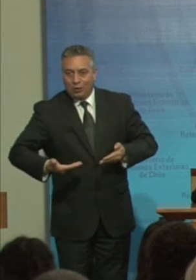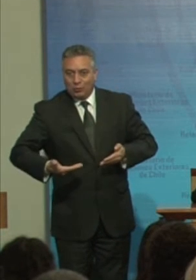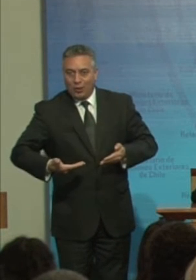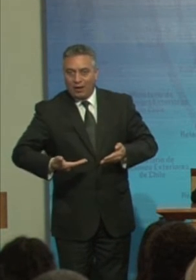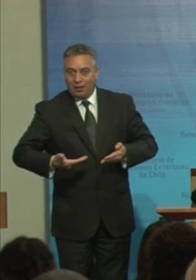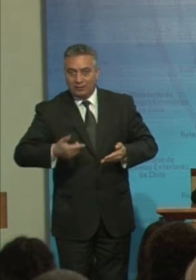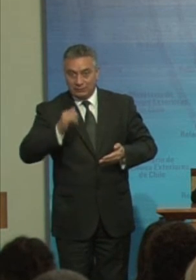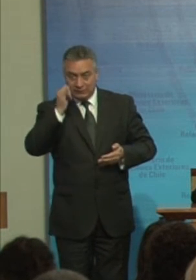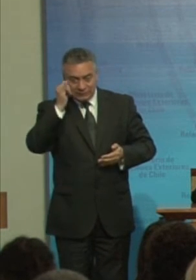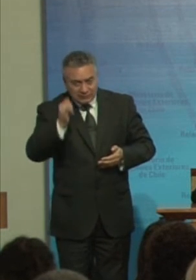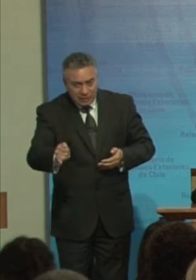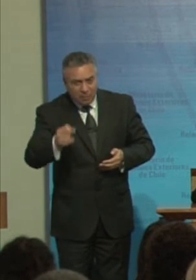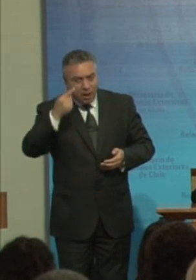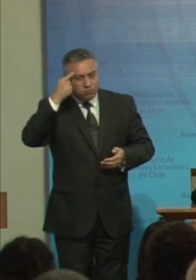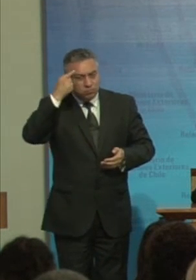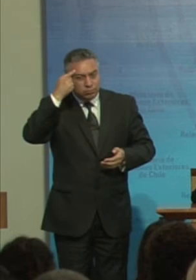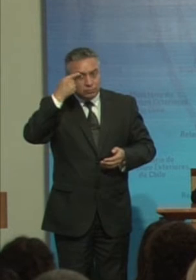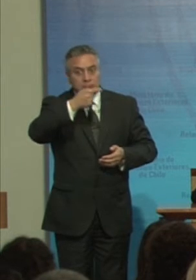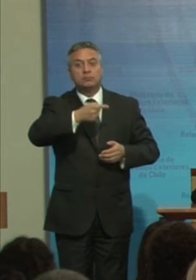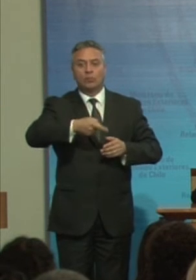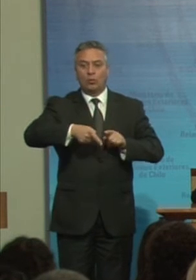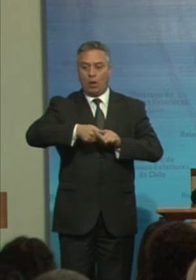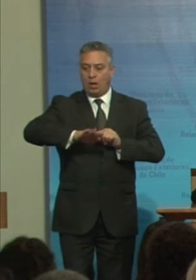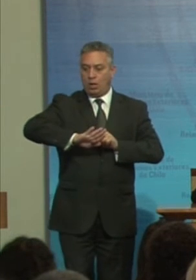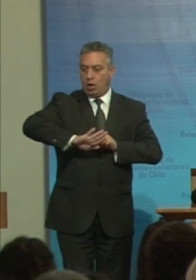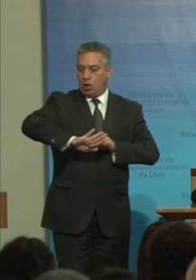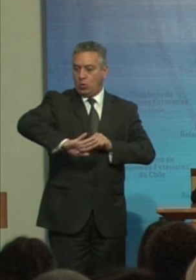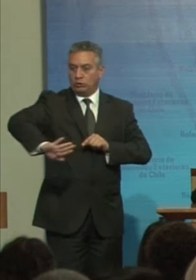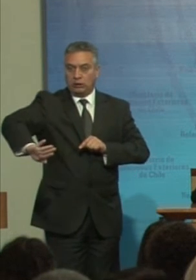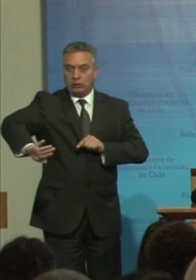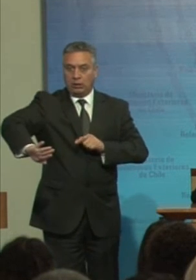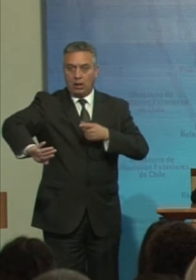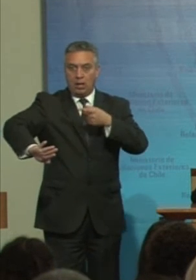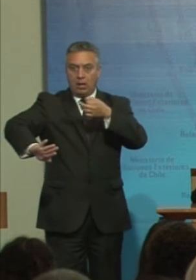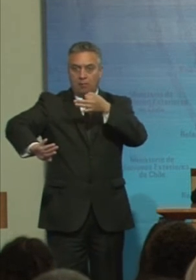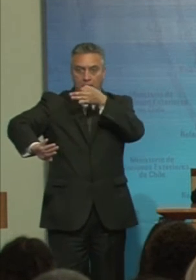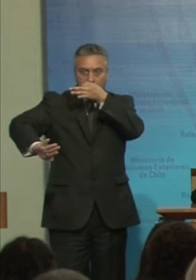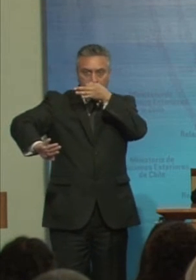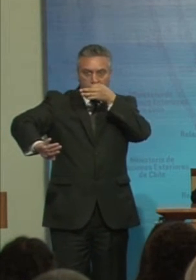Presente Excluyente Y concentrador De la riqueza Y del poder